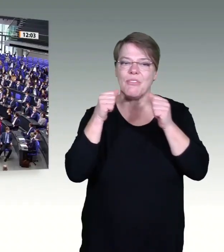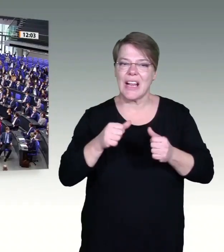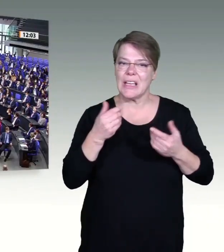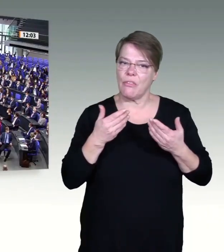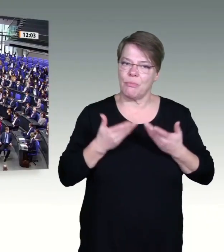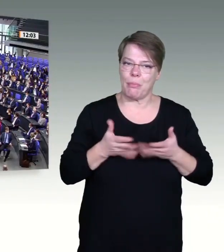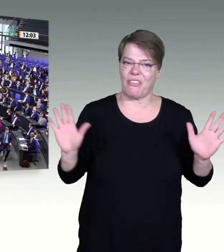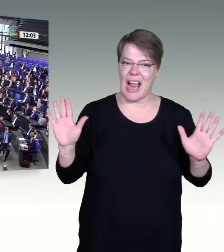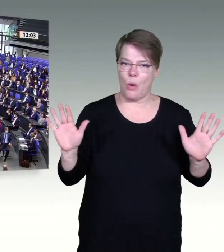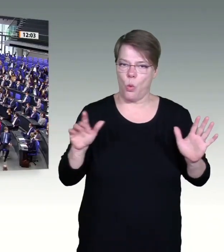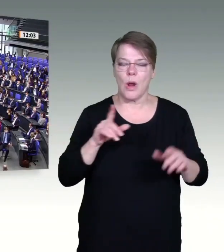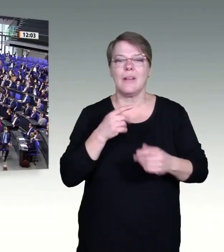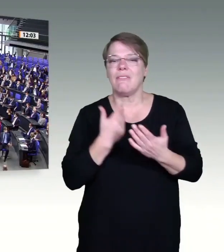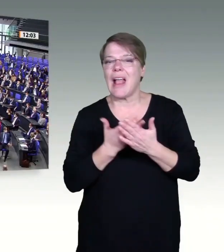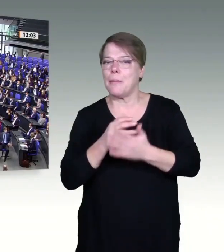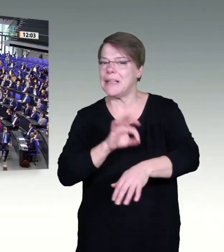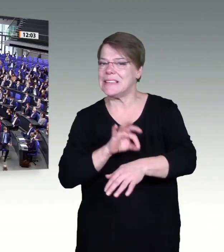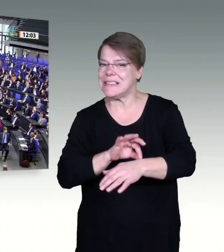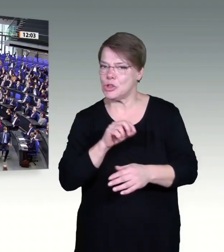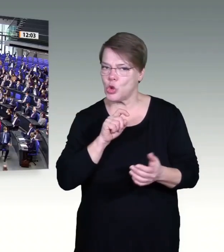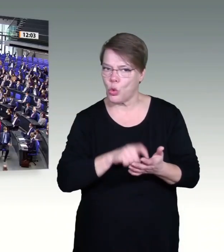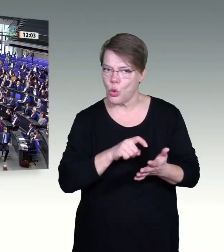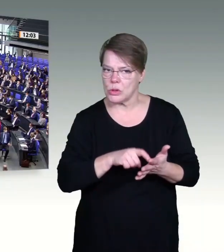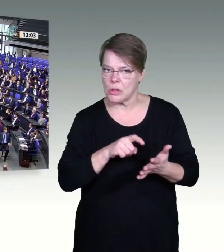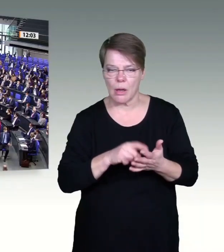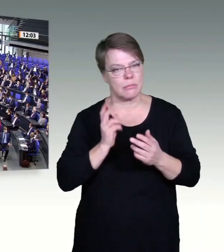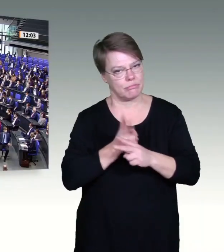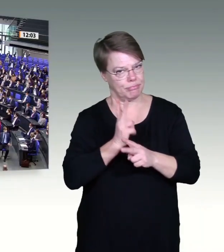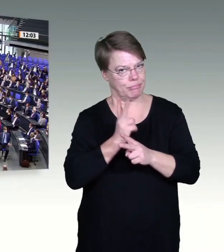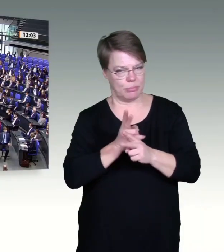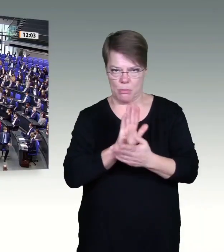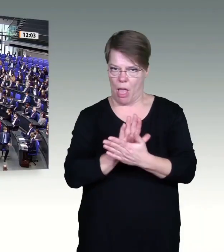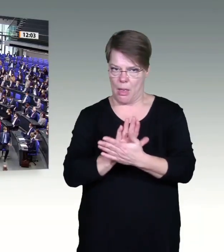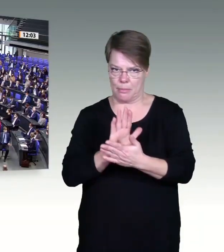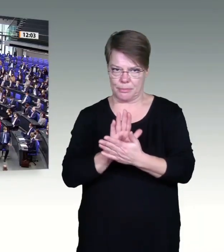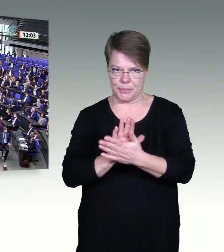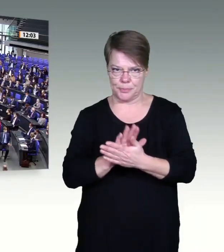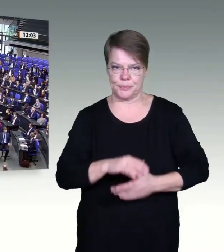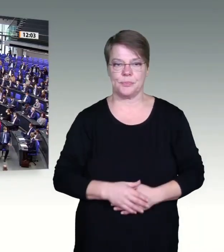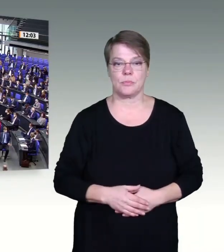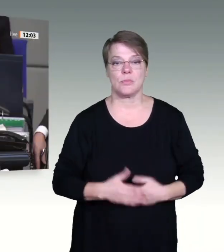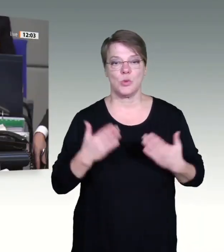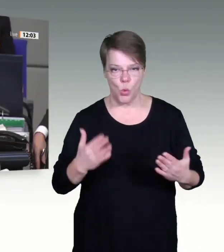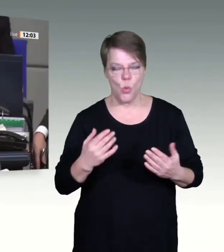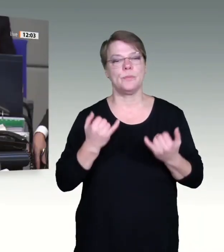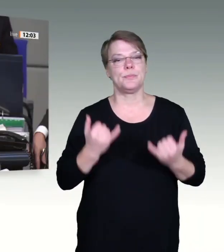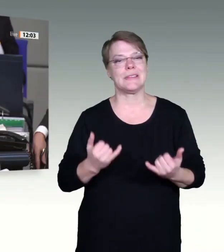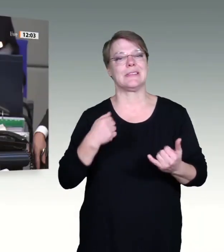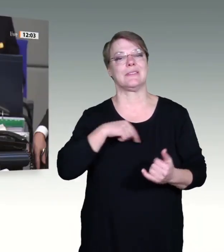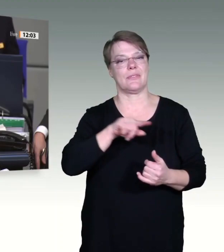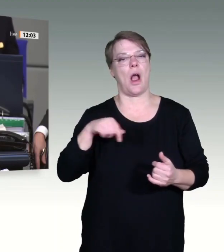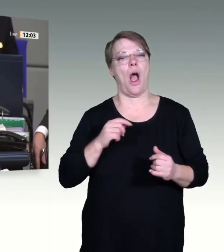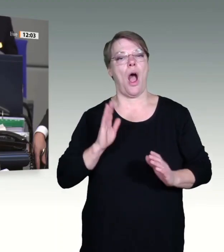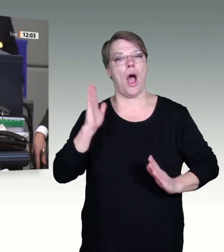Das sind die Fraktionen Die Linke, SPD, Bündnis 90 Die Grünen, CDU, CSU, FDP. Gegenstimmen?